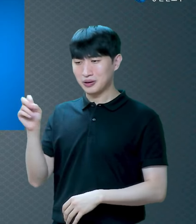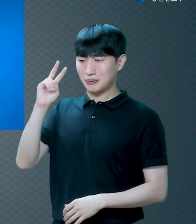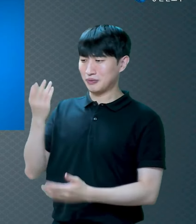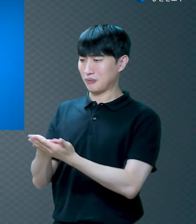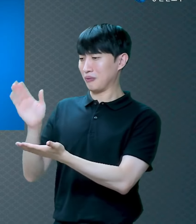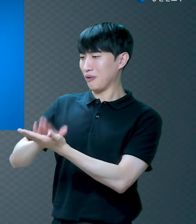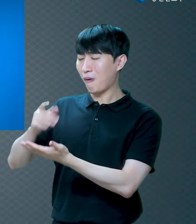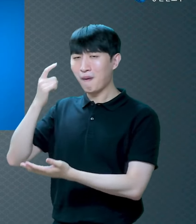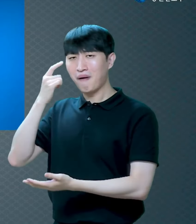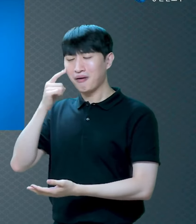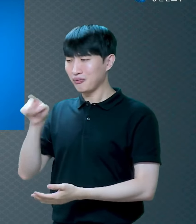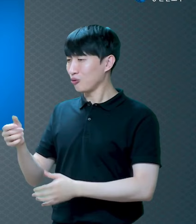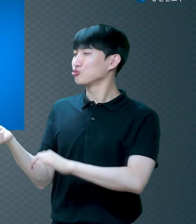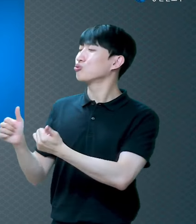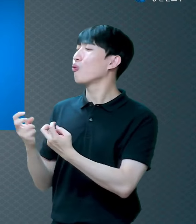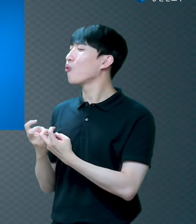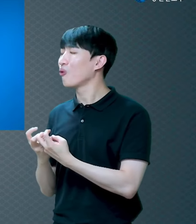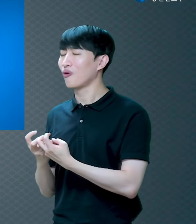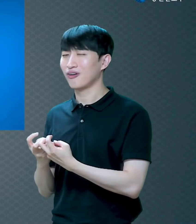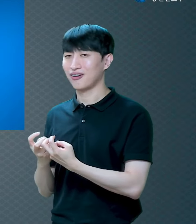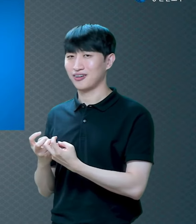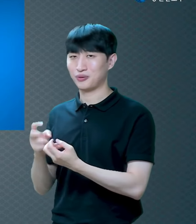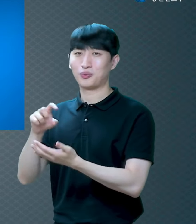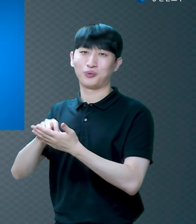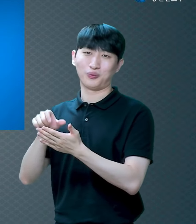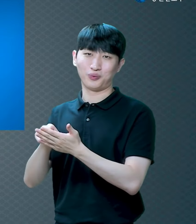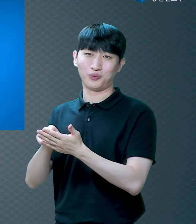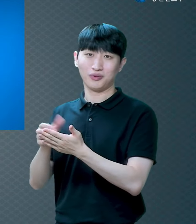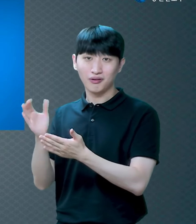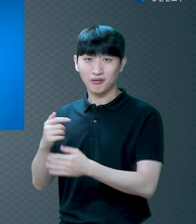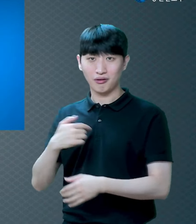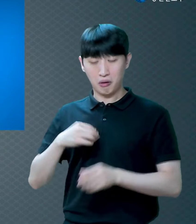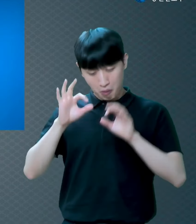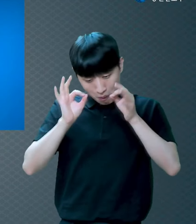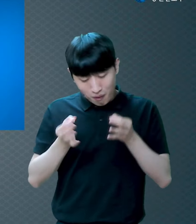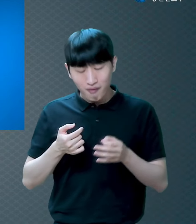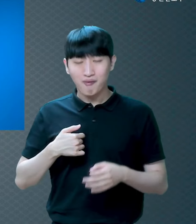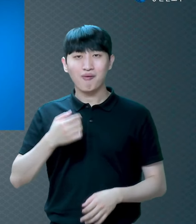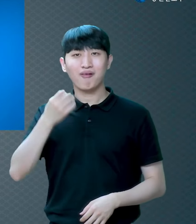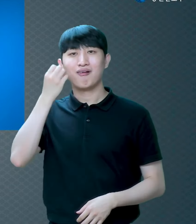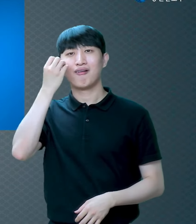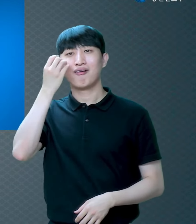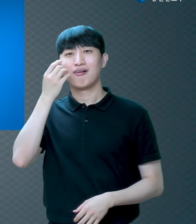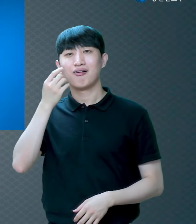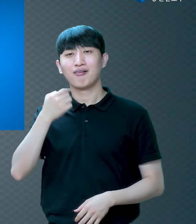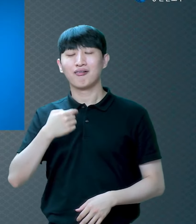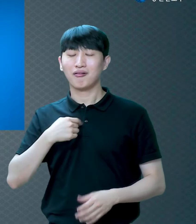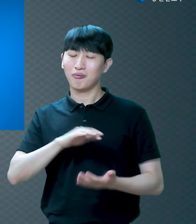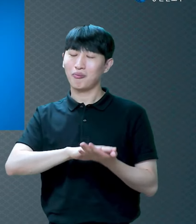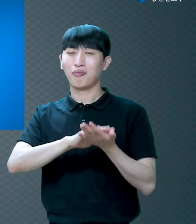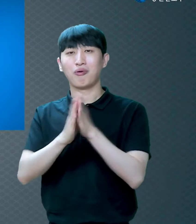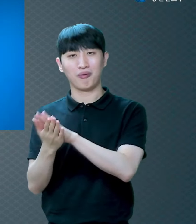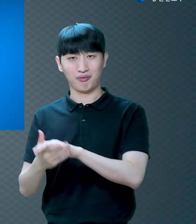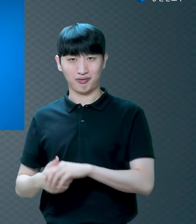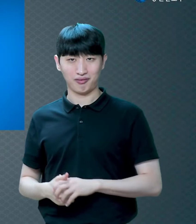희한한 것은요 바뀌는 거예요 사람이 제가 명절 때 저희 아버님 집에 가잖아요